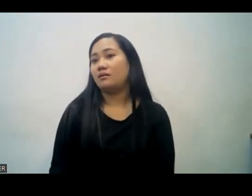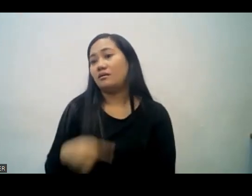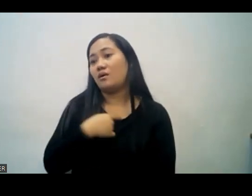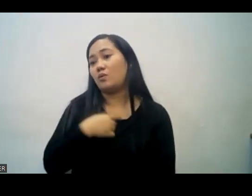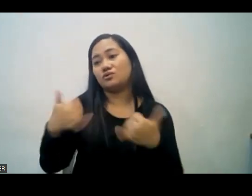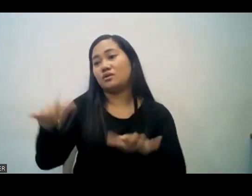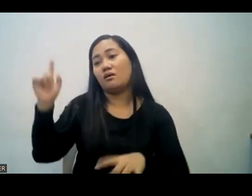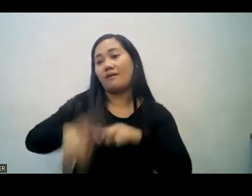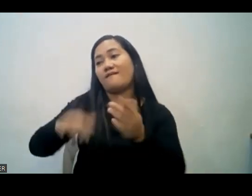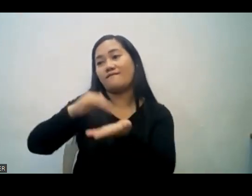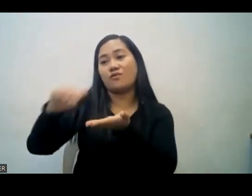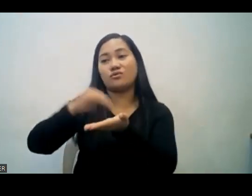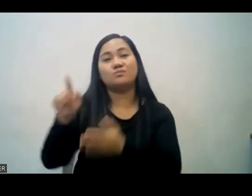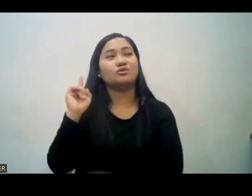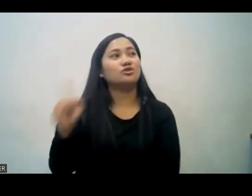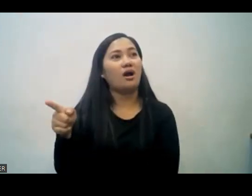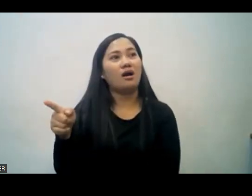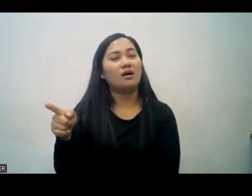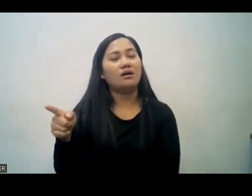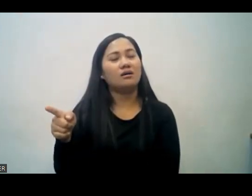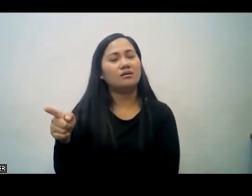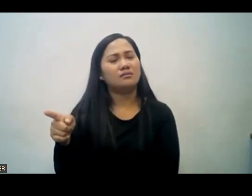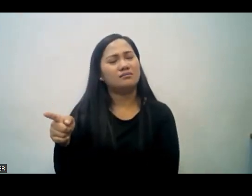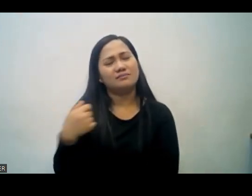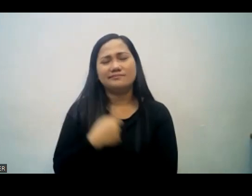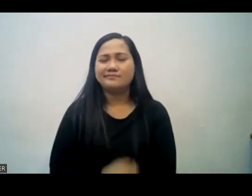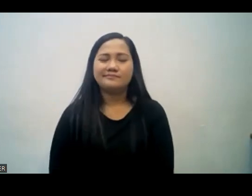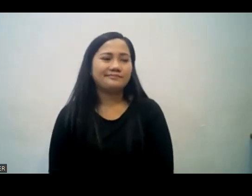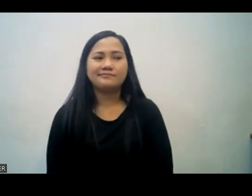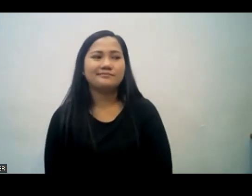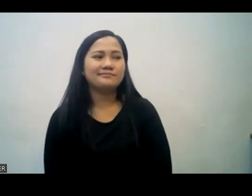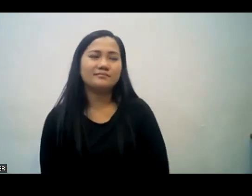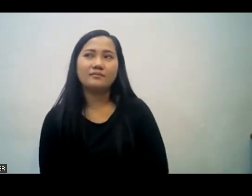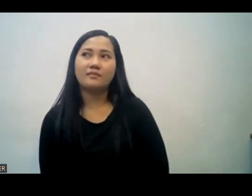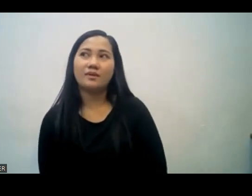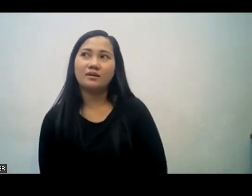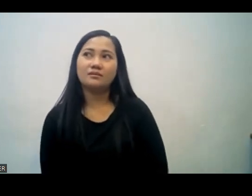kaya hanggang ganun ay sinabi niya pa rin daw na hindi niya mapapatawad.